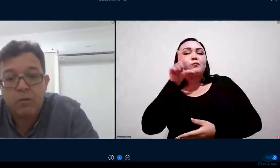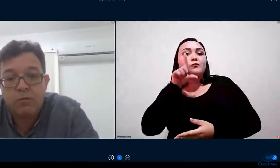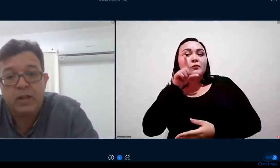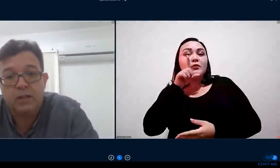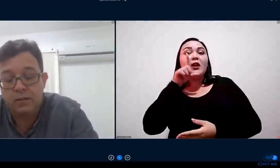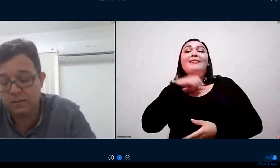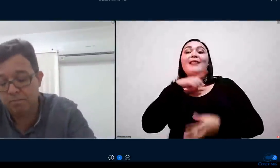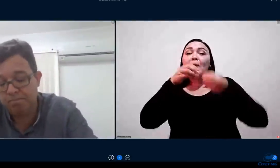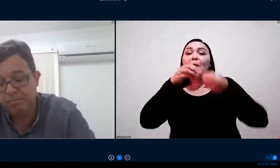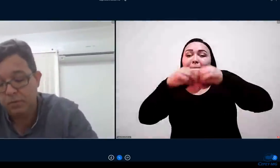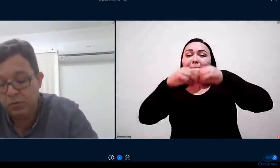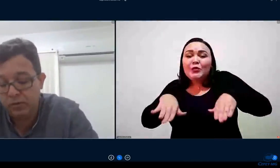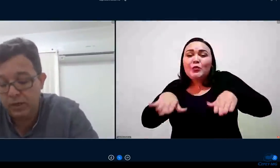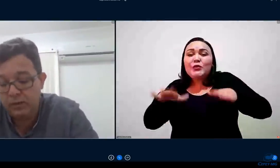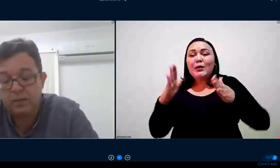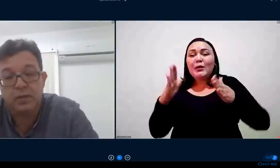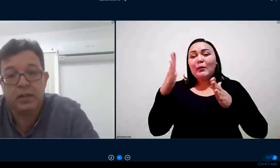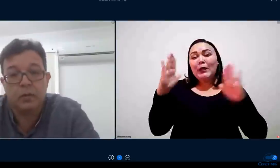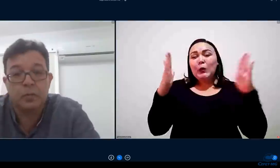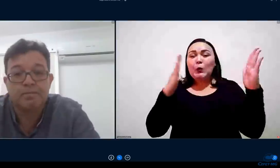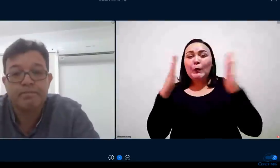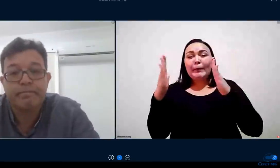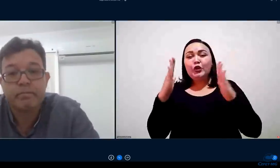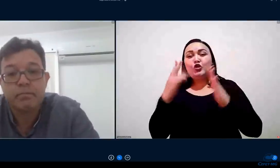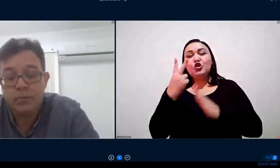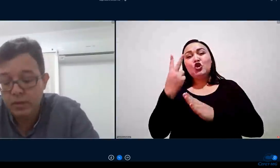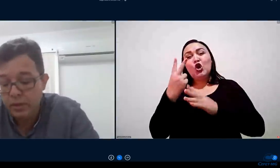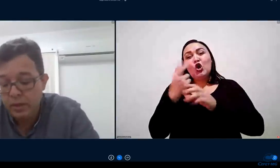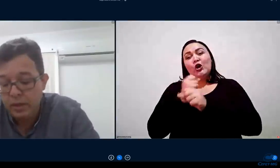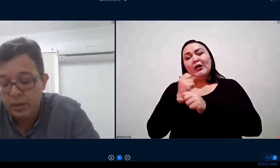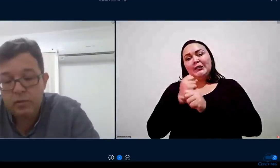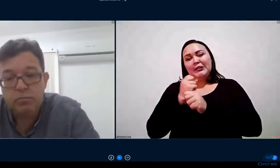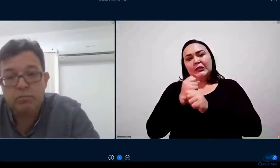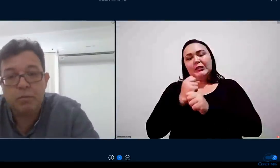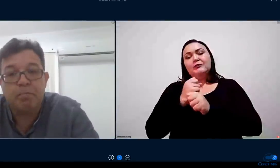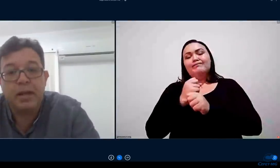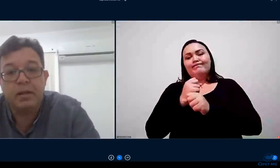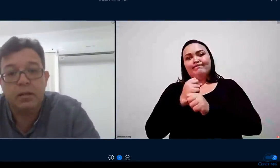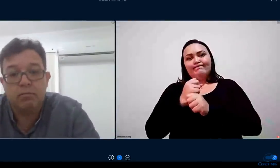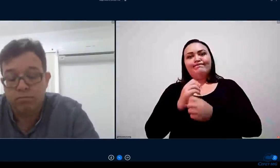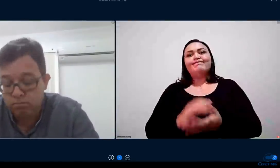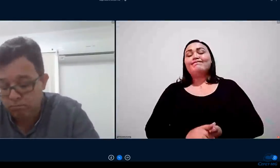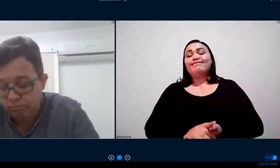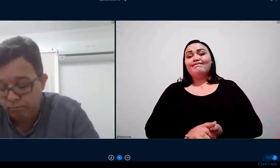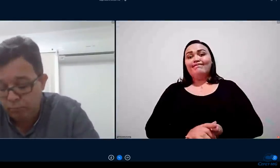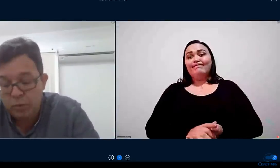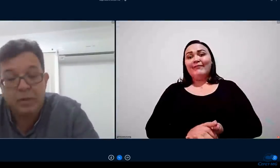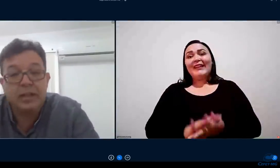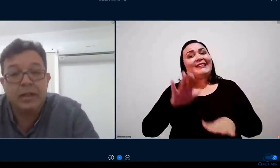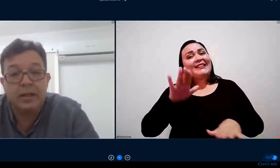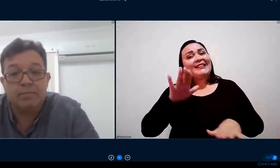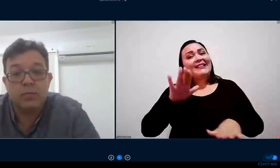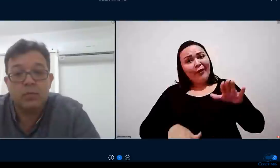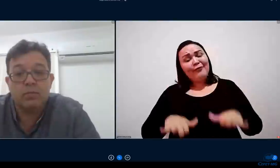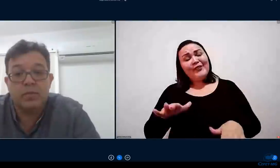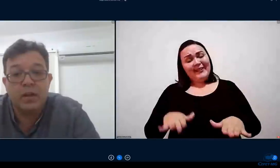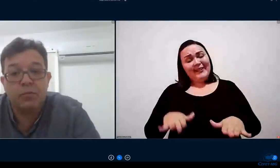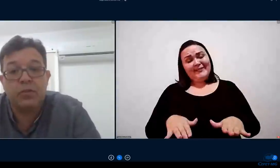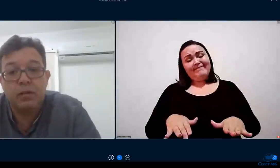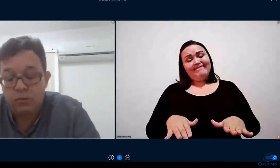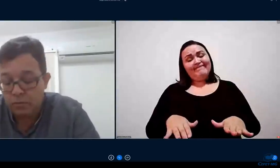talvez vocês esse ano não aprendam de uma maneira